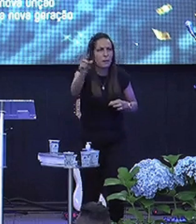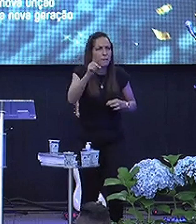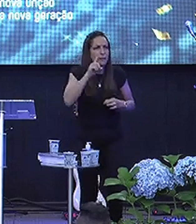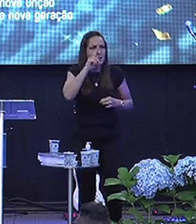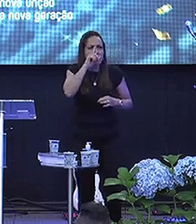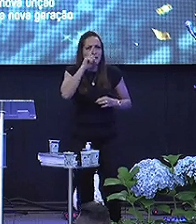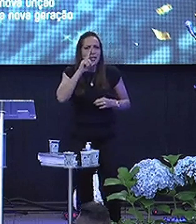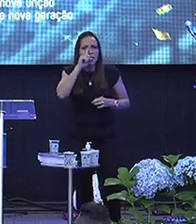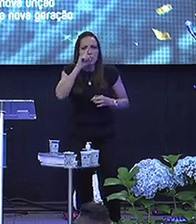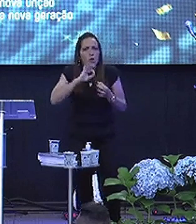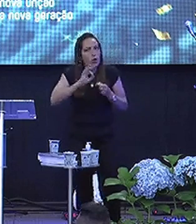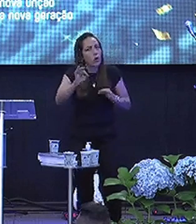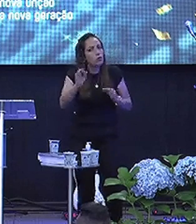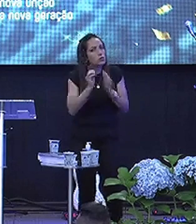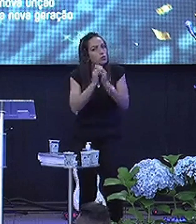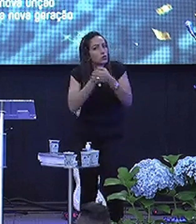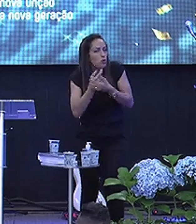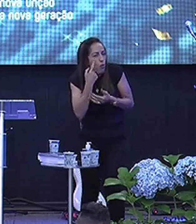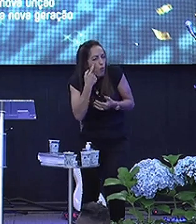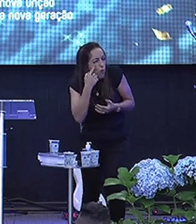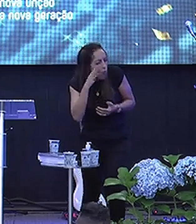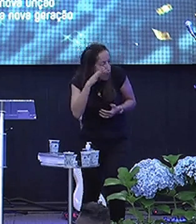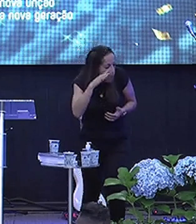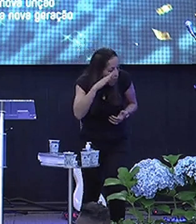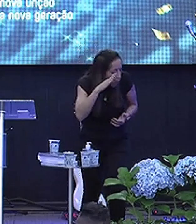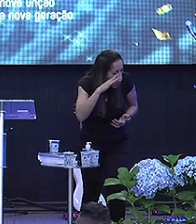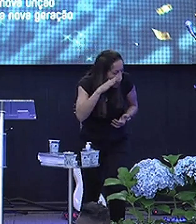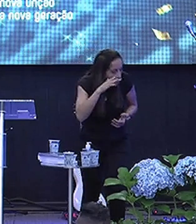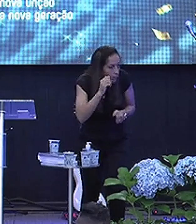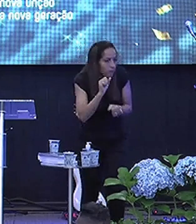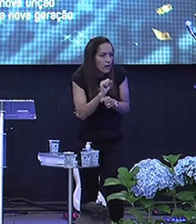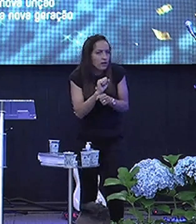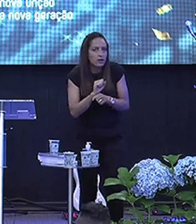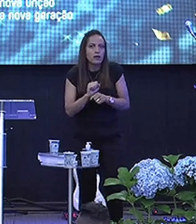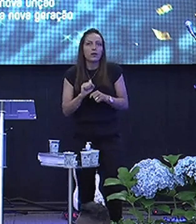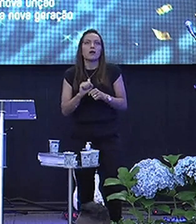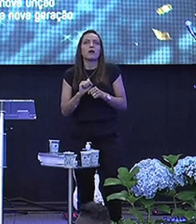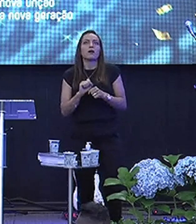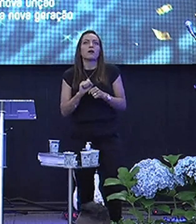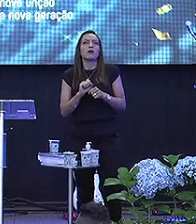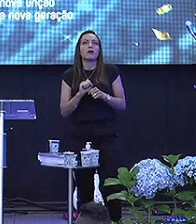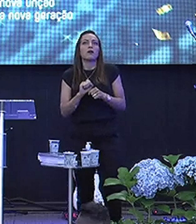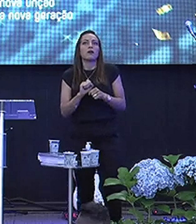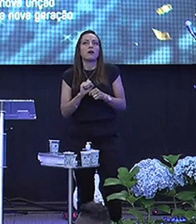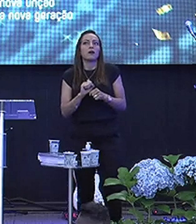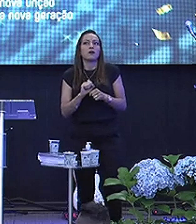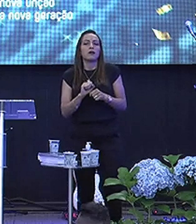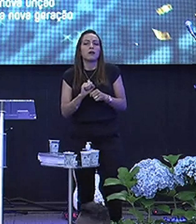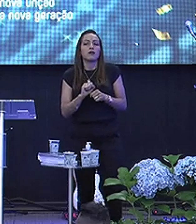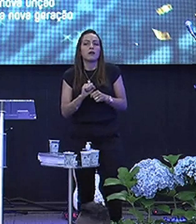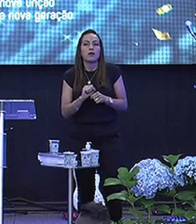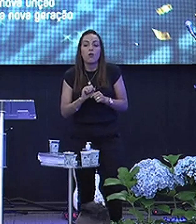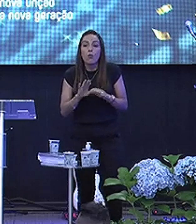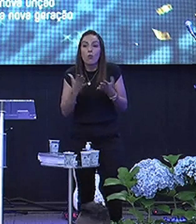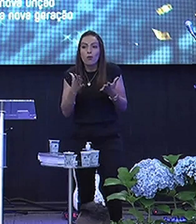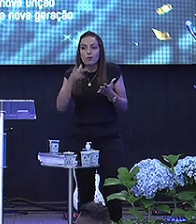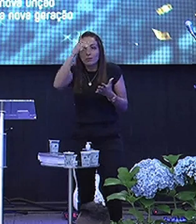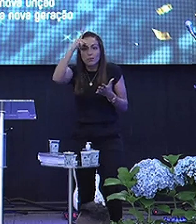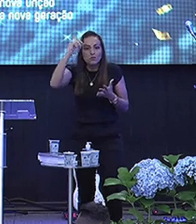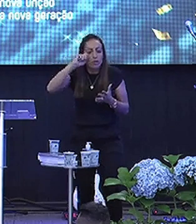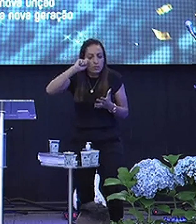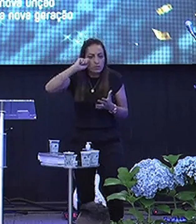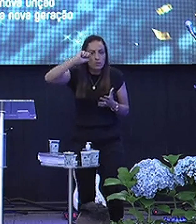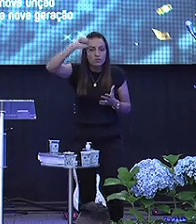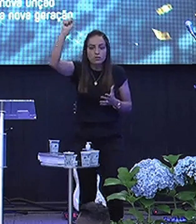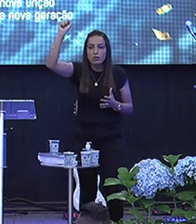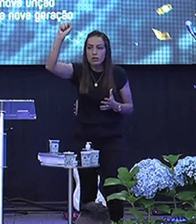E fica de longe Escondido E ela fica lá Parada Parada Parada Aí quando a pessoa Tira